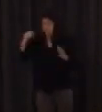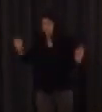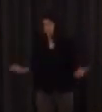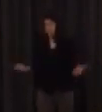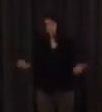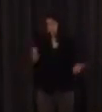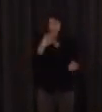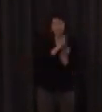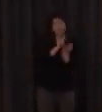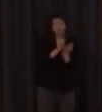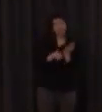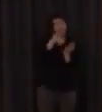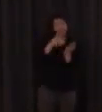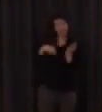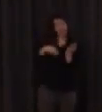leer un texto gracias